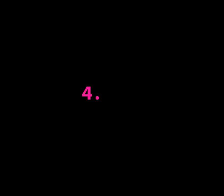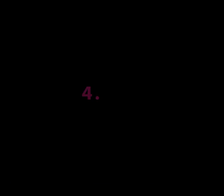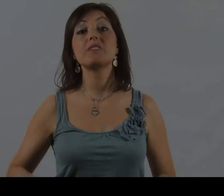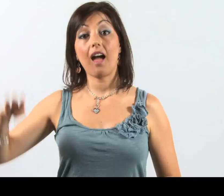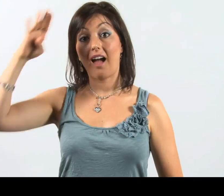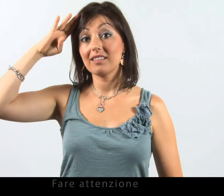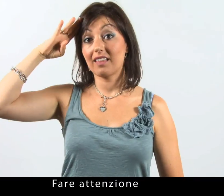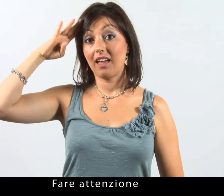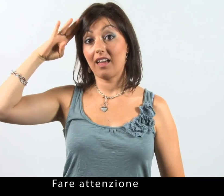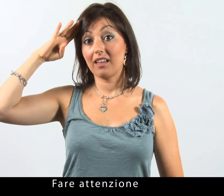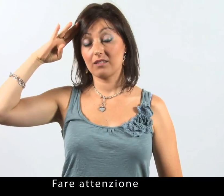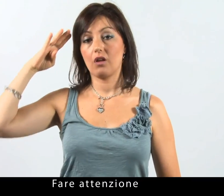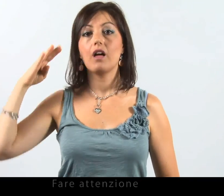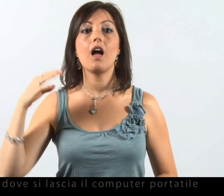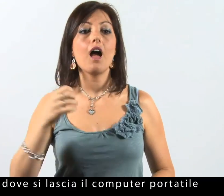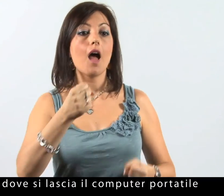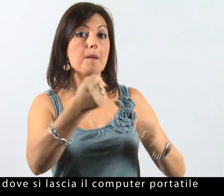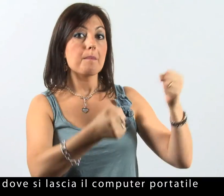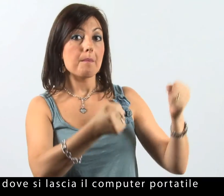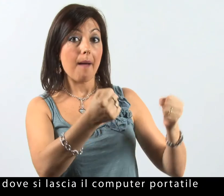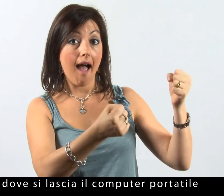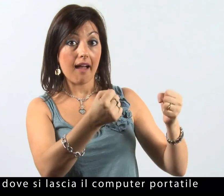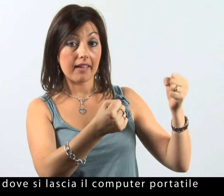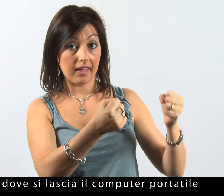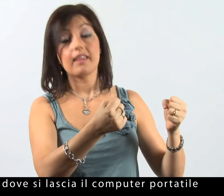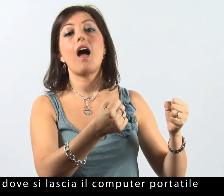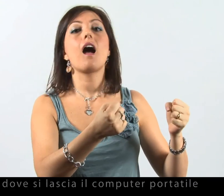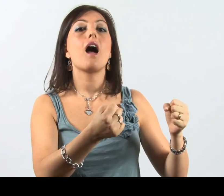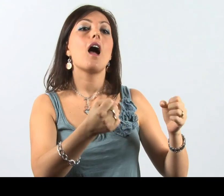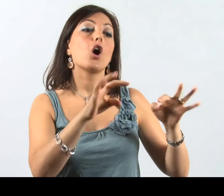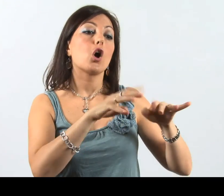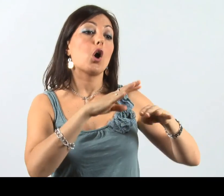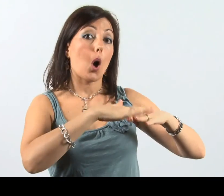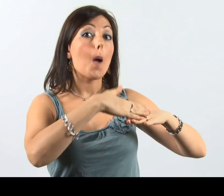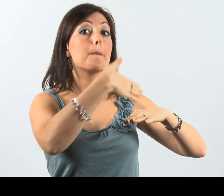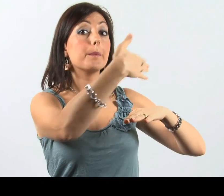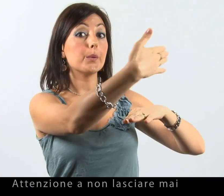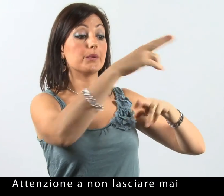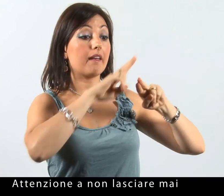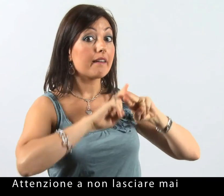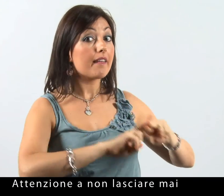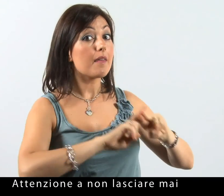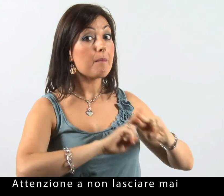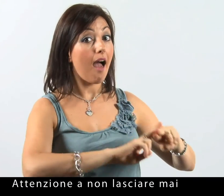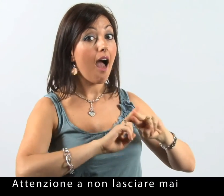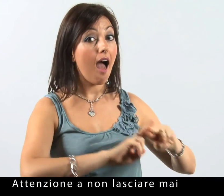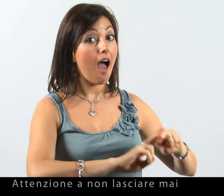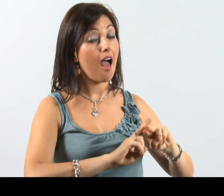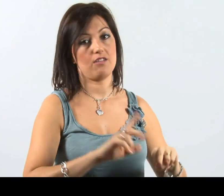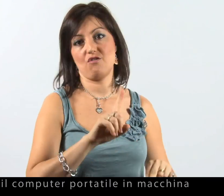Fare attenzione a dove si lascia il computer portatile. Attenzione a non lasciare mai